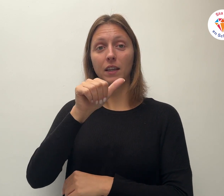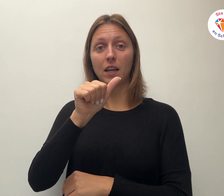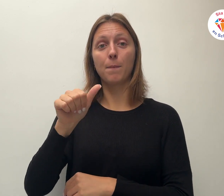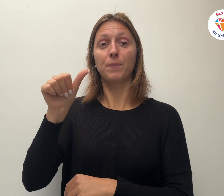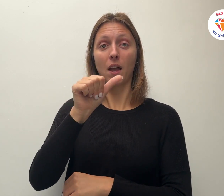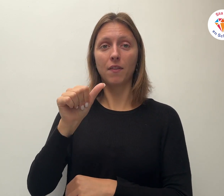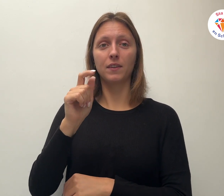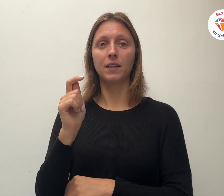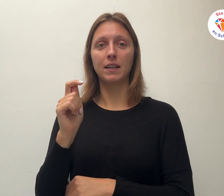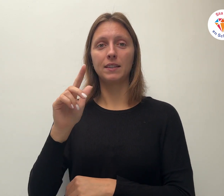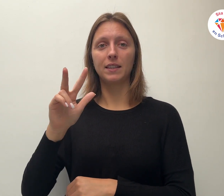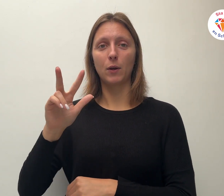bedankt voor het luisteren